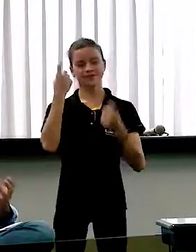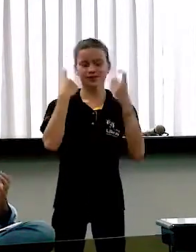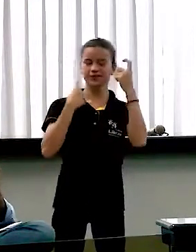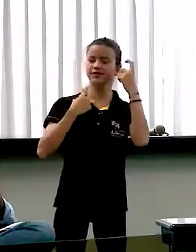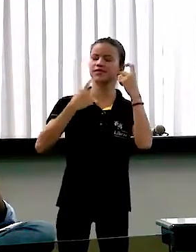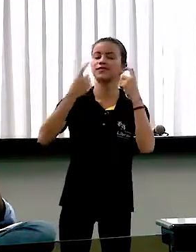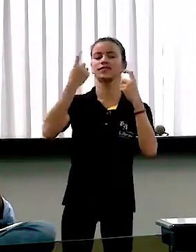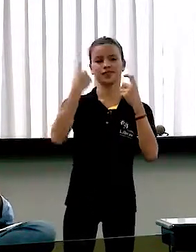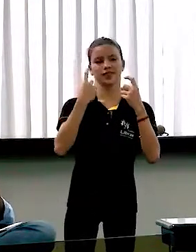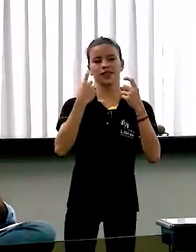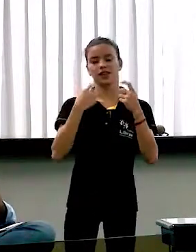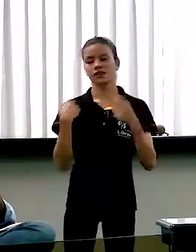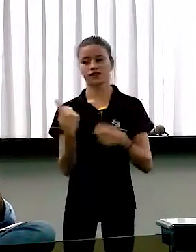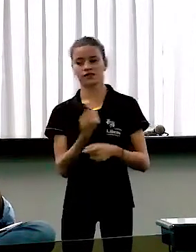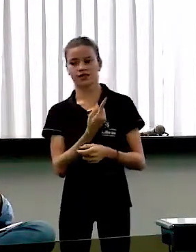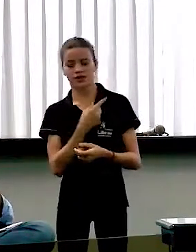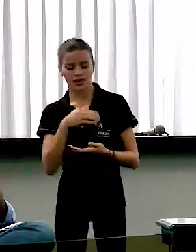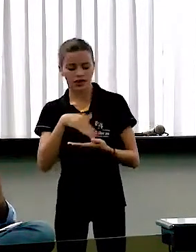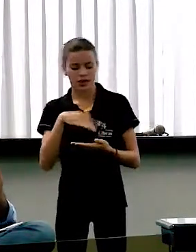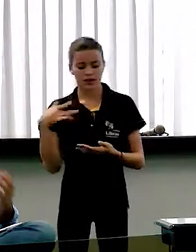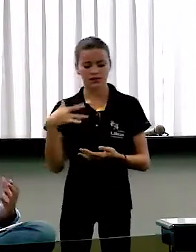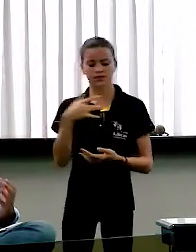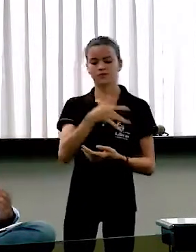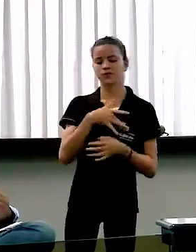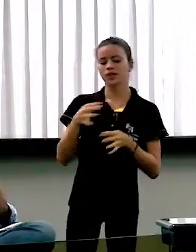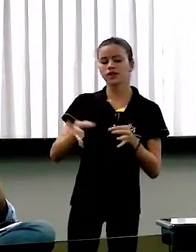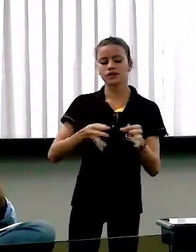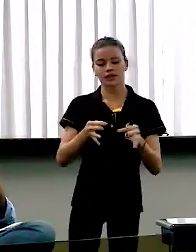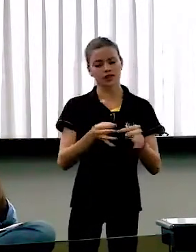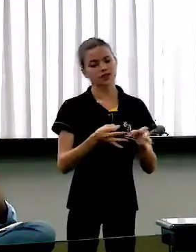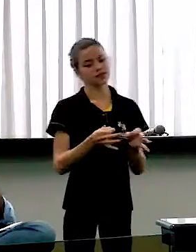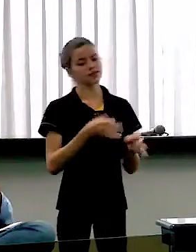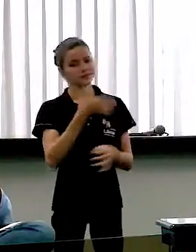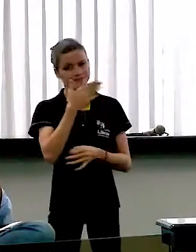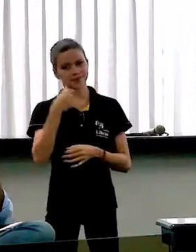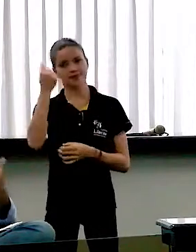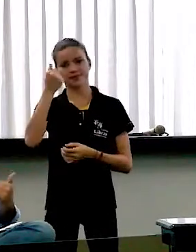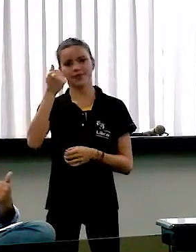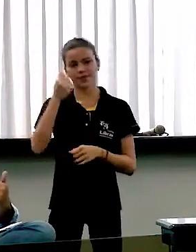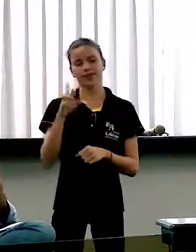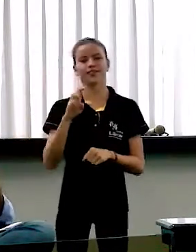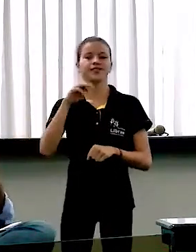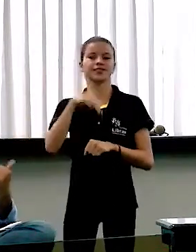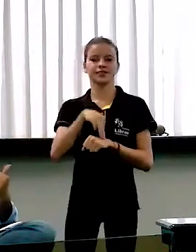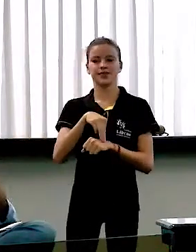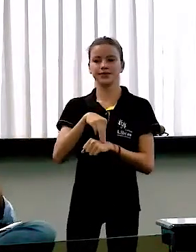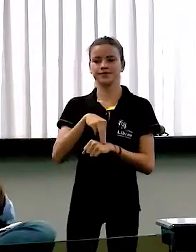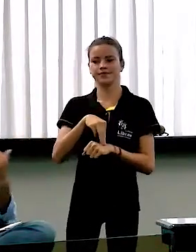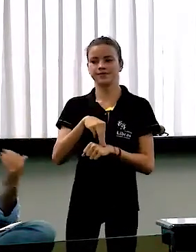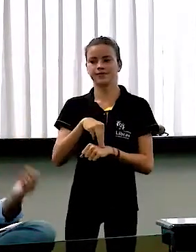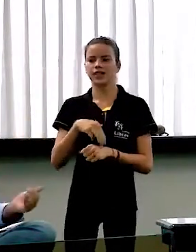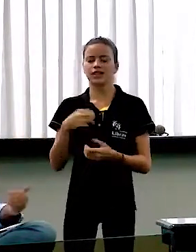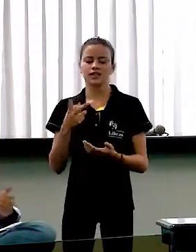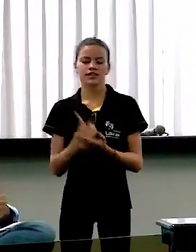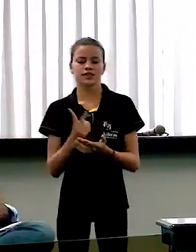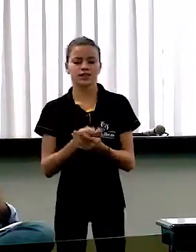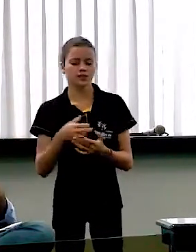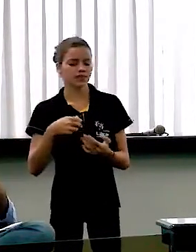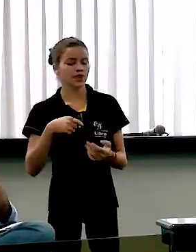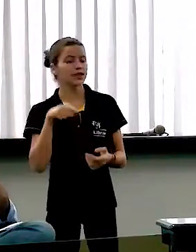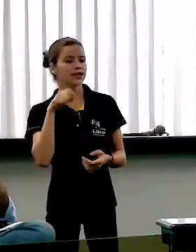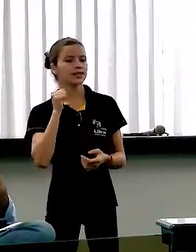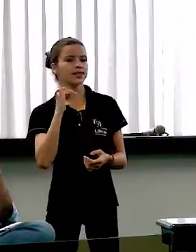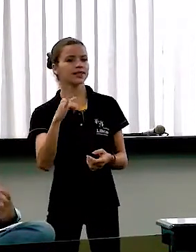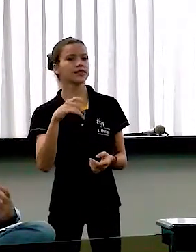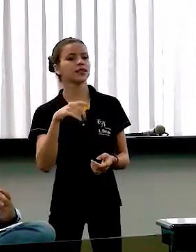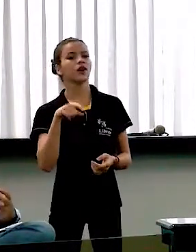Locais que tenha a pessoa que foi detectada com Covid, tem que pedir, ligar para uma pessoa, fazer as compras de mercado, para